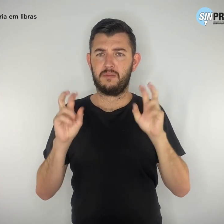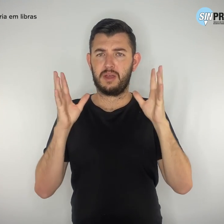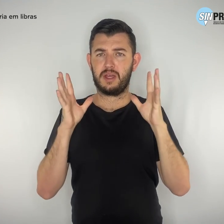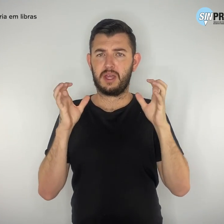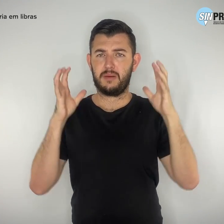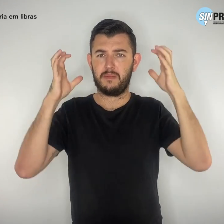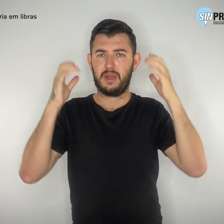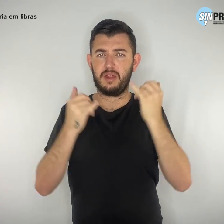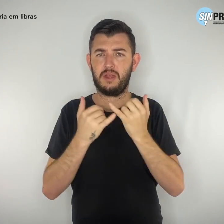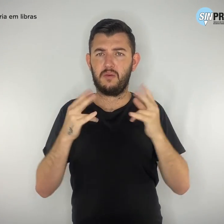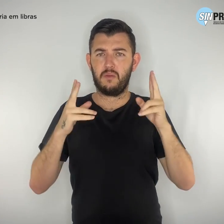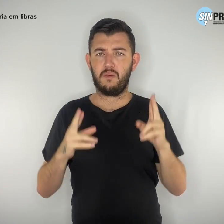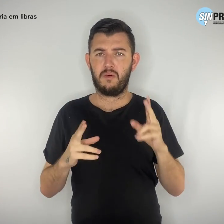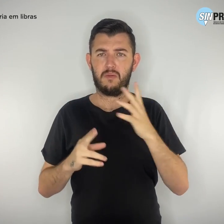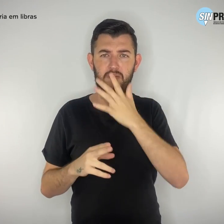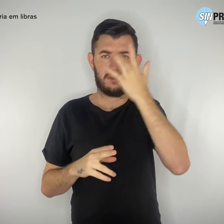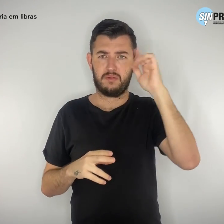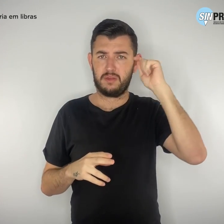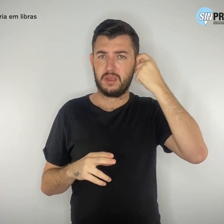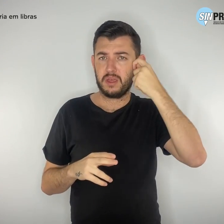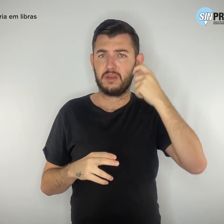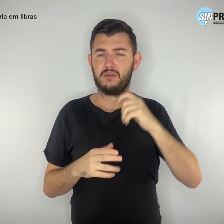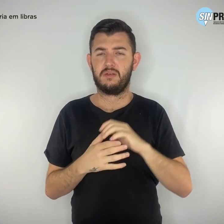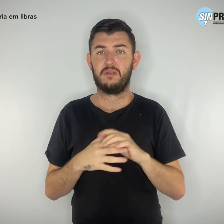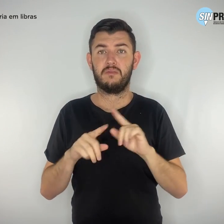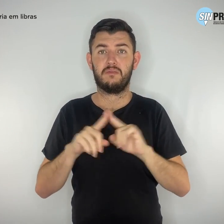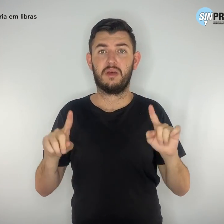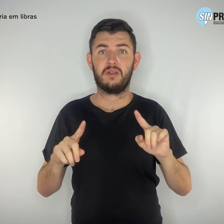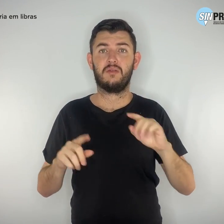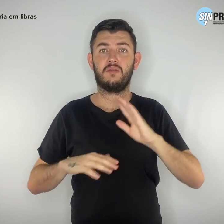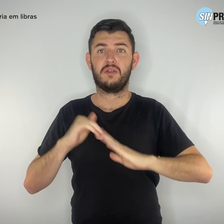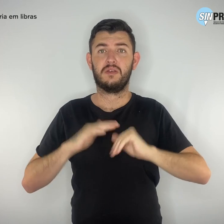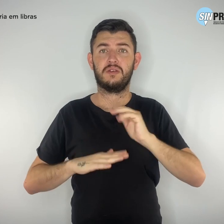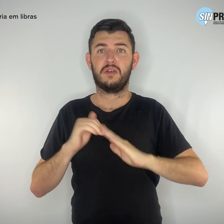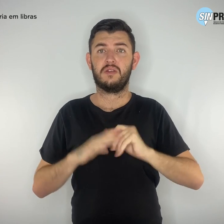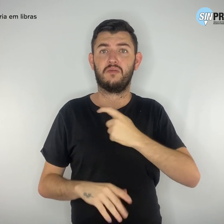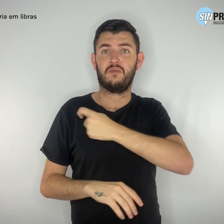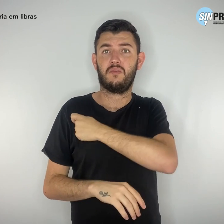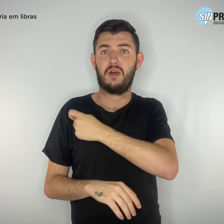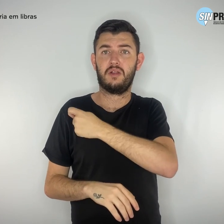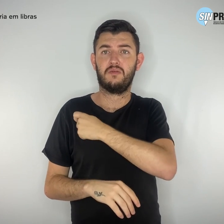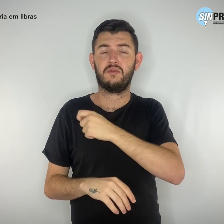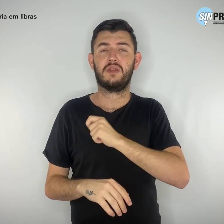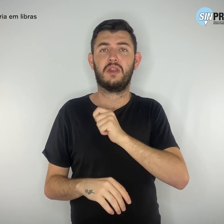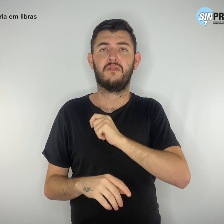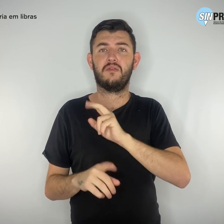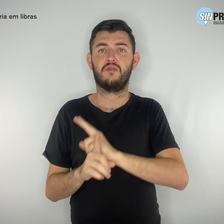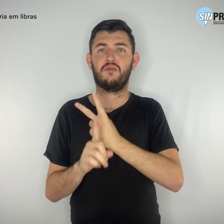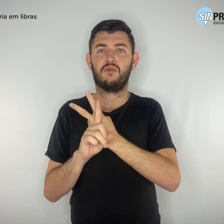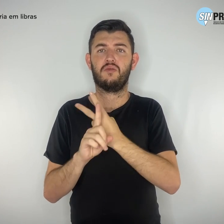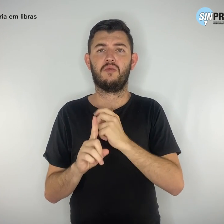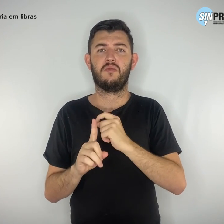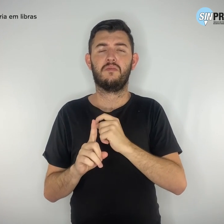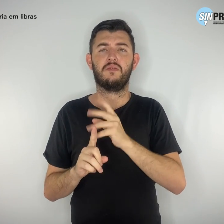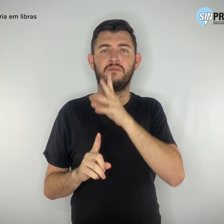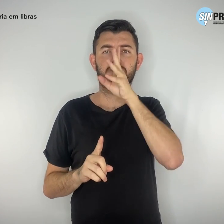gesto, o estudante cometeu duas atrocidades dissimuladas em brincadeira. É